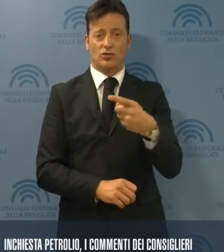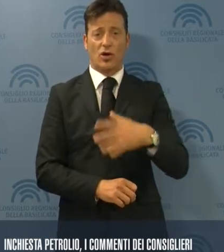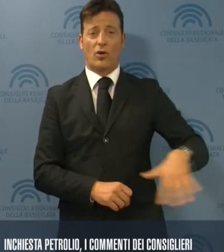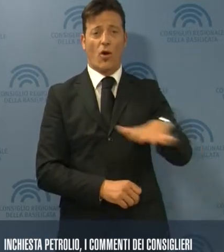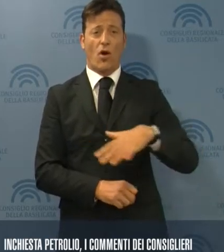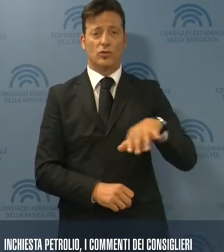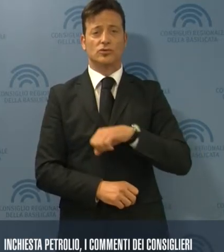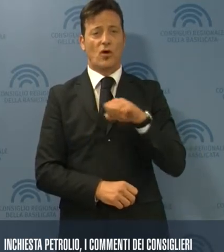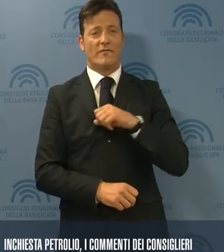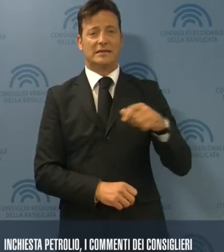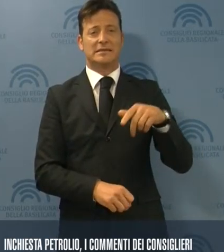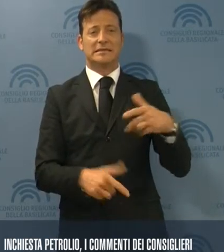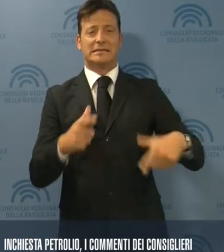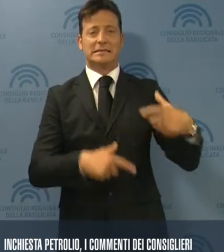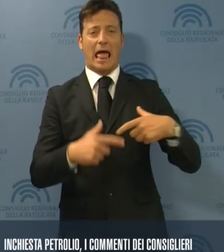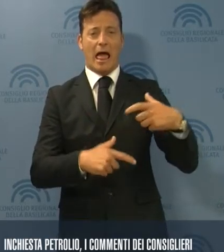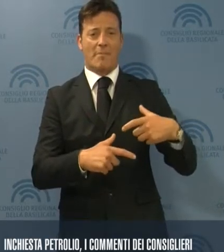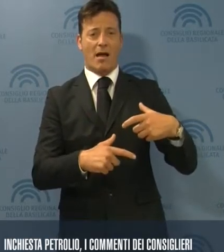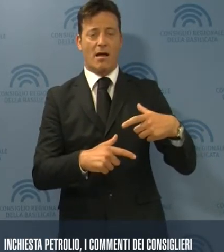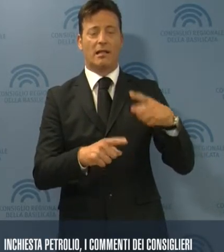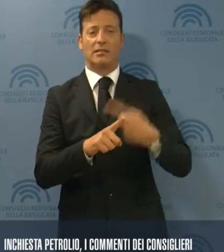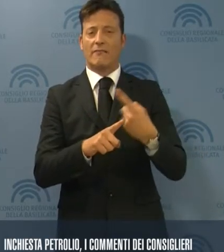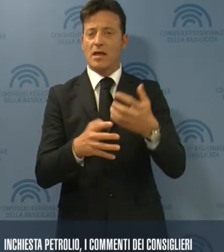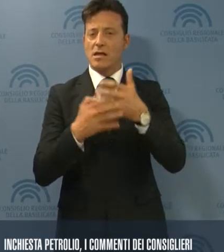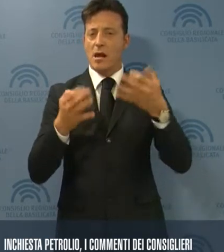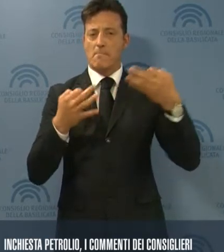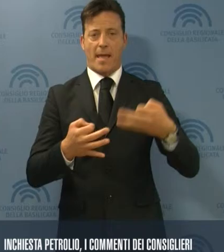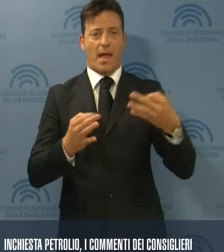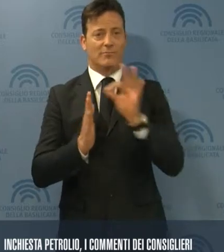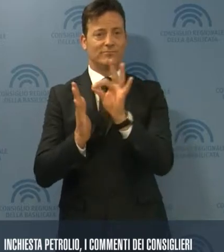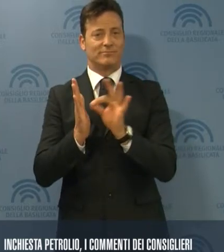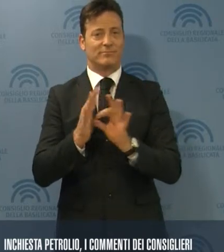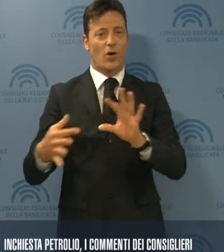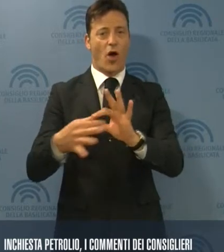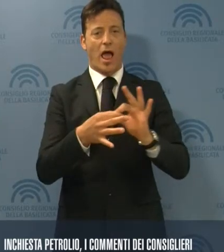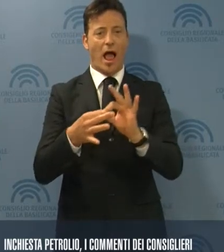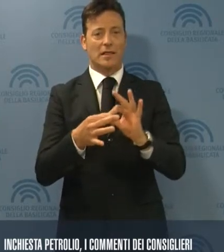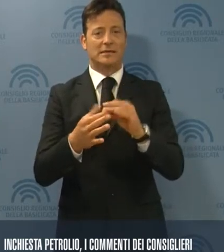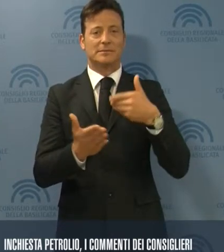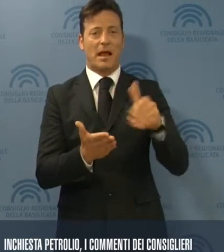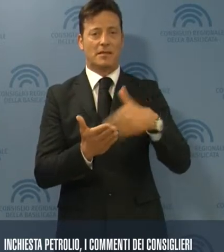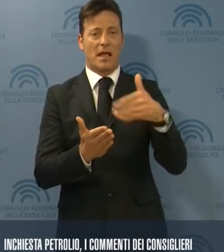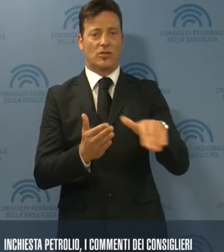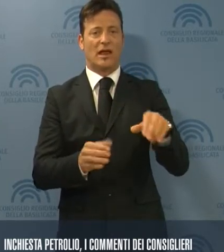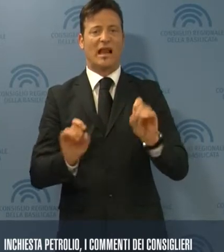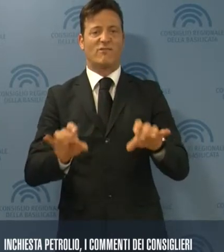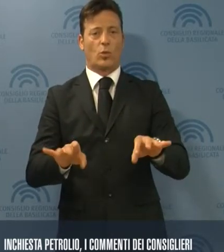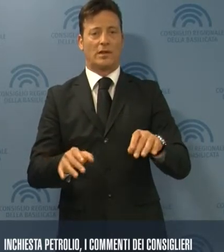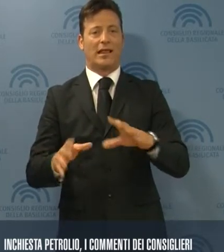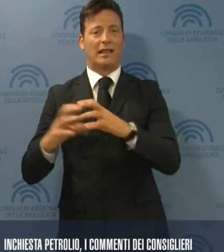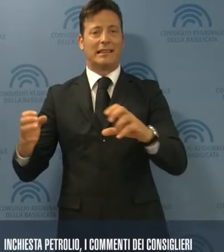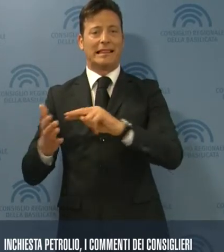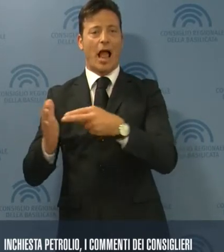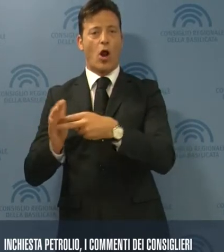di un sistema. È indispensabile chiarire tutti gli aspetti legati allo smaltimento dei rifiuti di Tecnoparco.